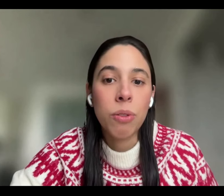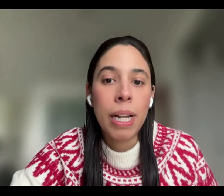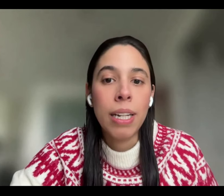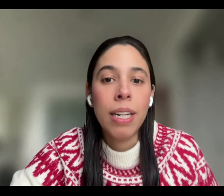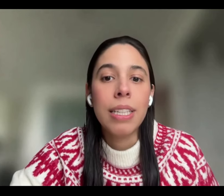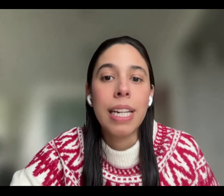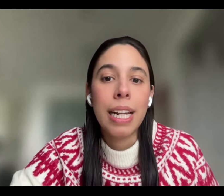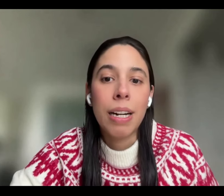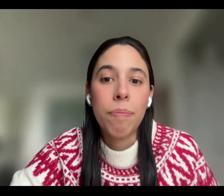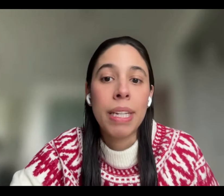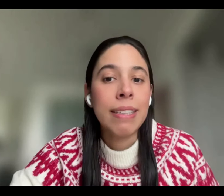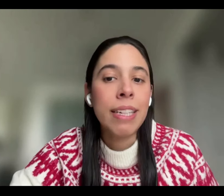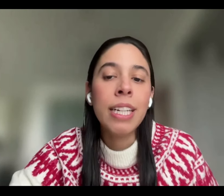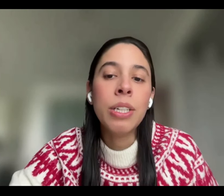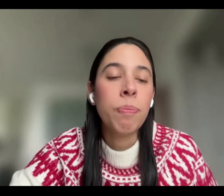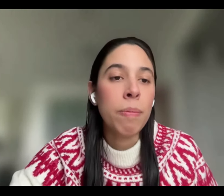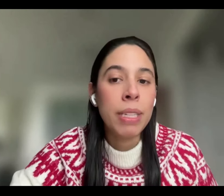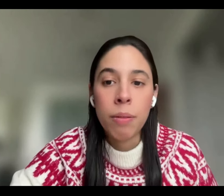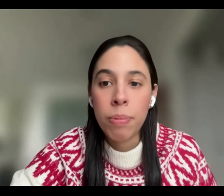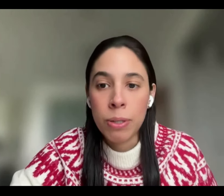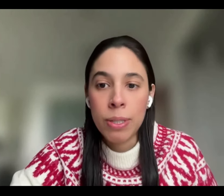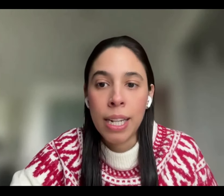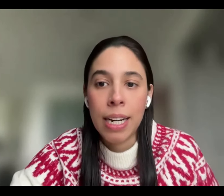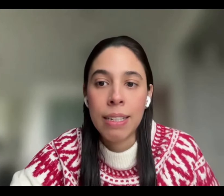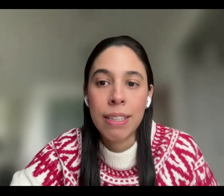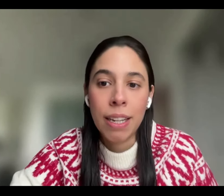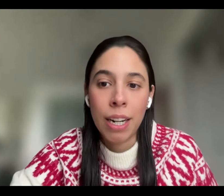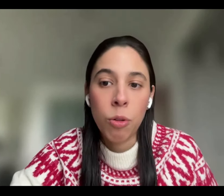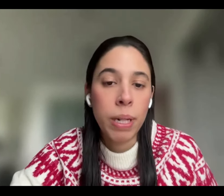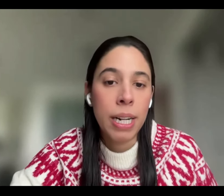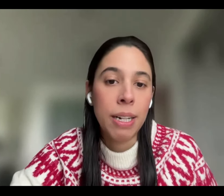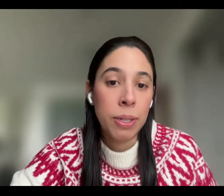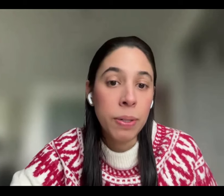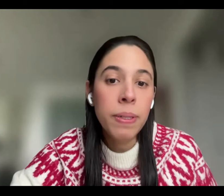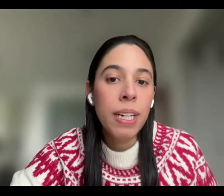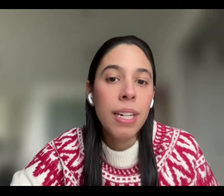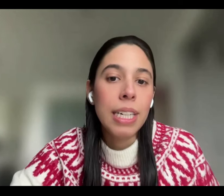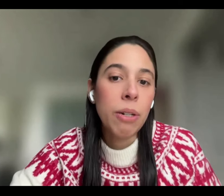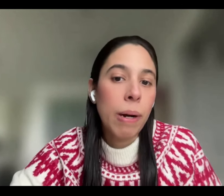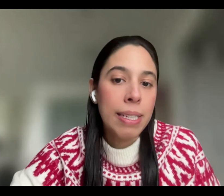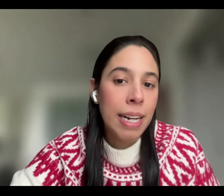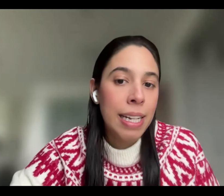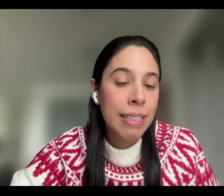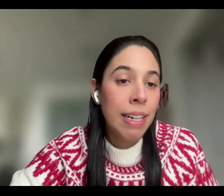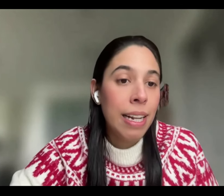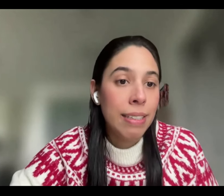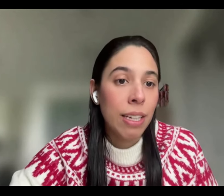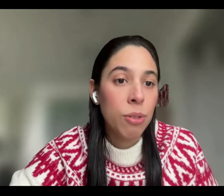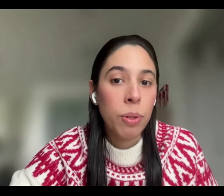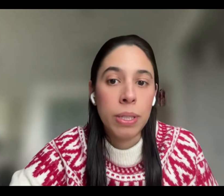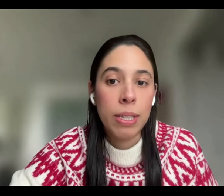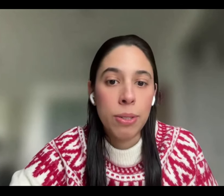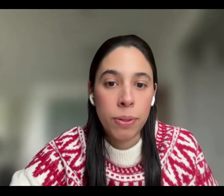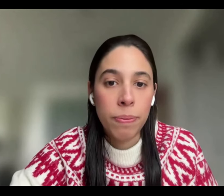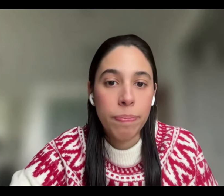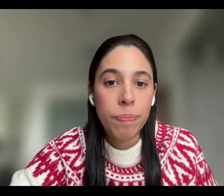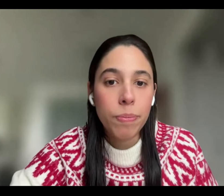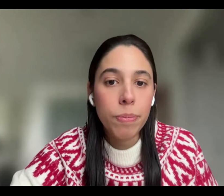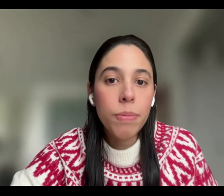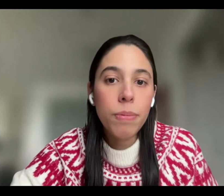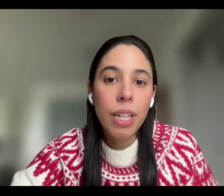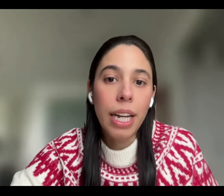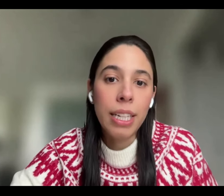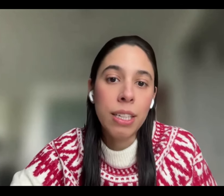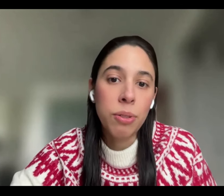el estado actual de la medicina no permite pronosticar si se recuperará o no, ni cuál será el desenlace de su condición.